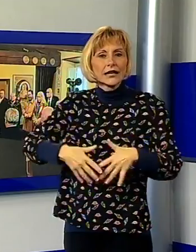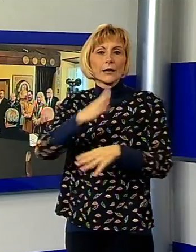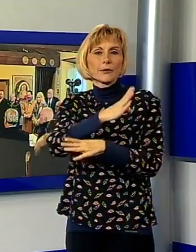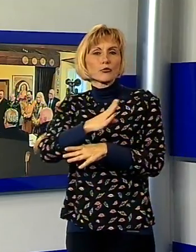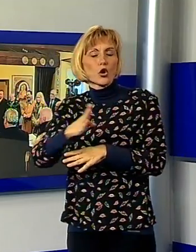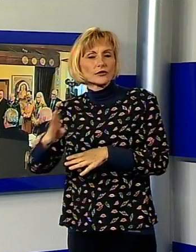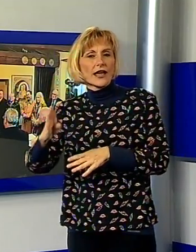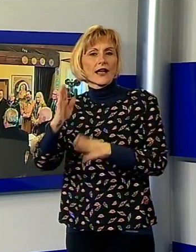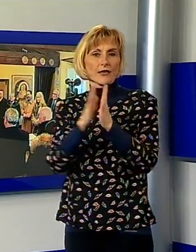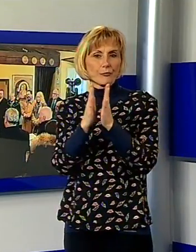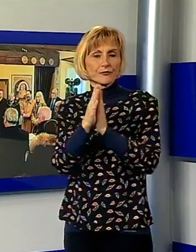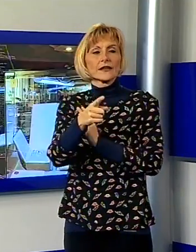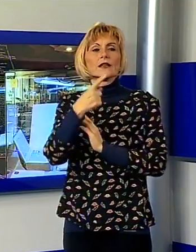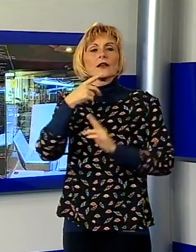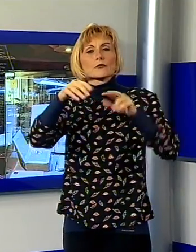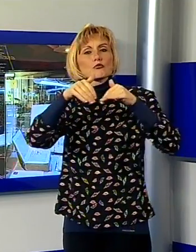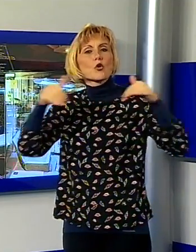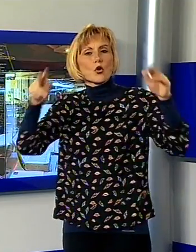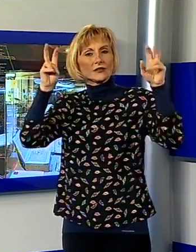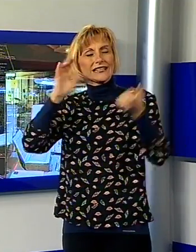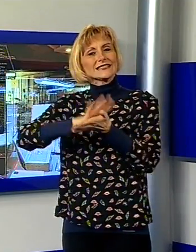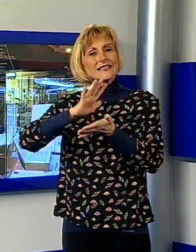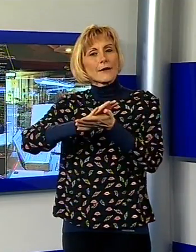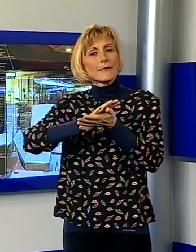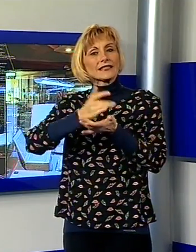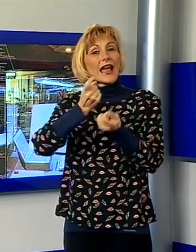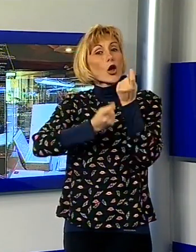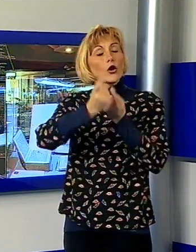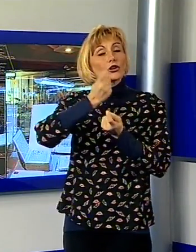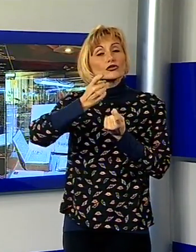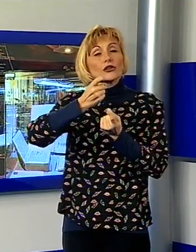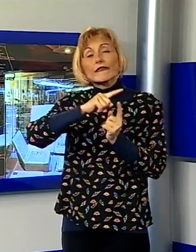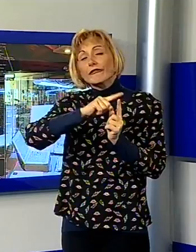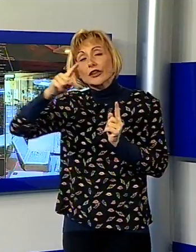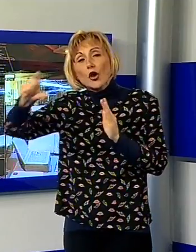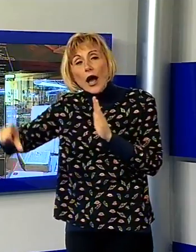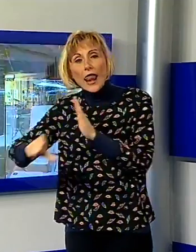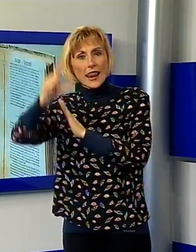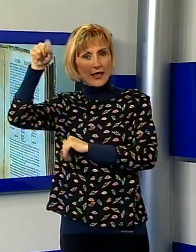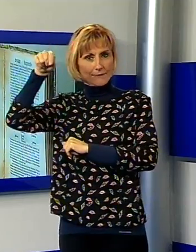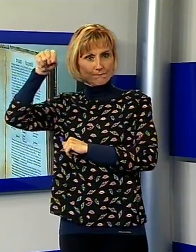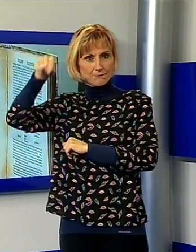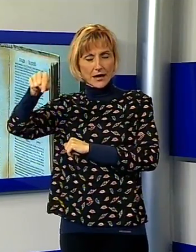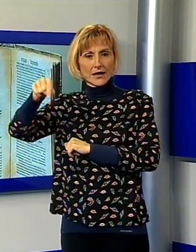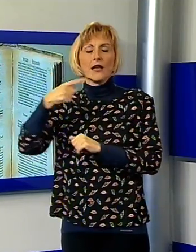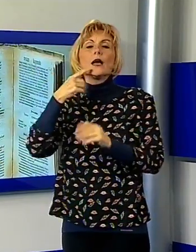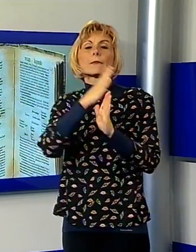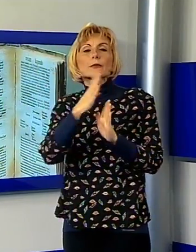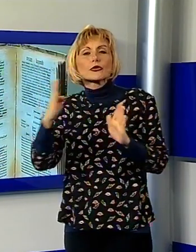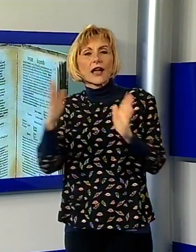La Stampa, dalle origini all'alba del Rinascimento, in cunaboli e cinquecentine della Biblioteca Diocesana e globi